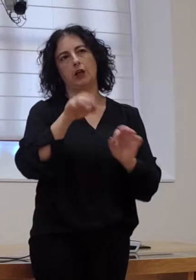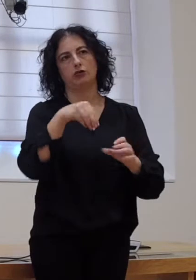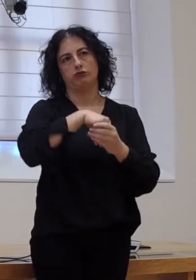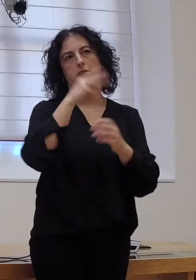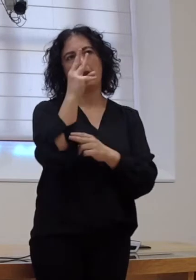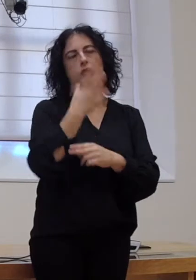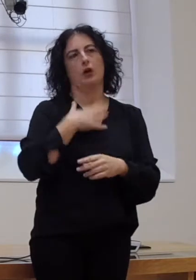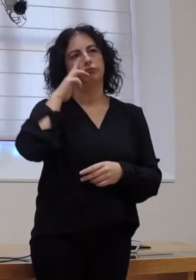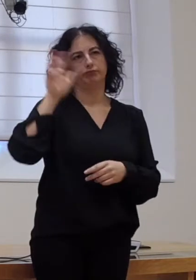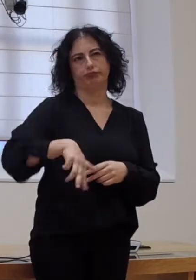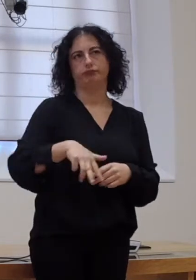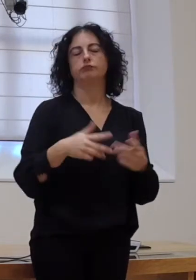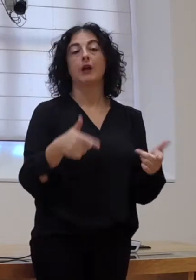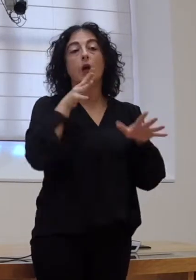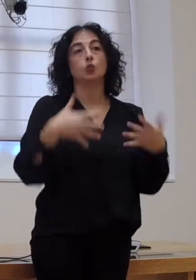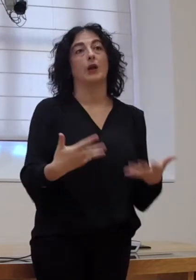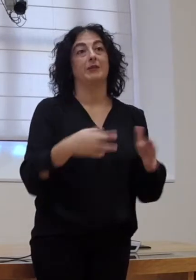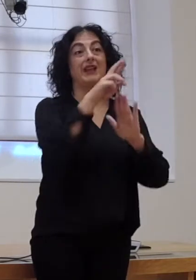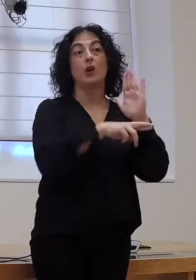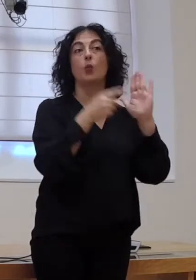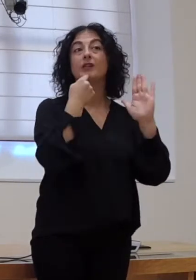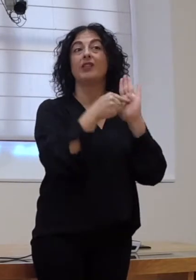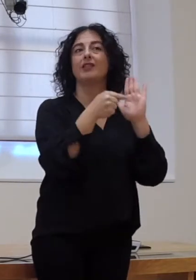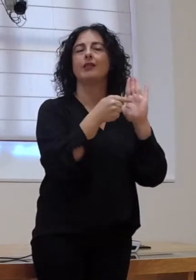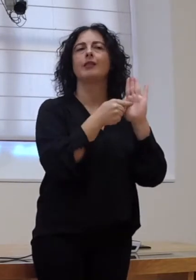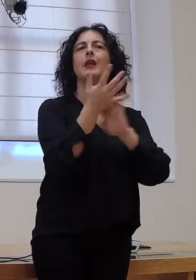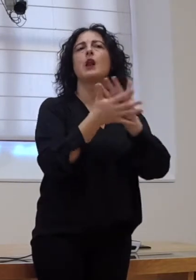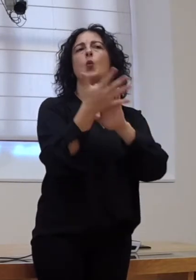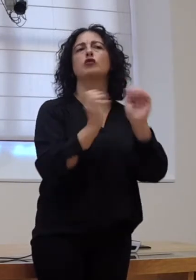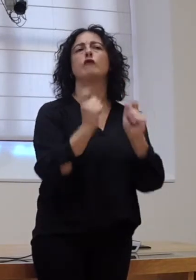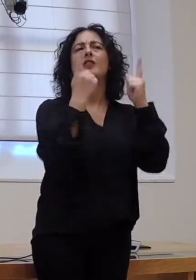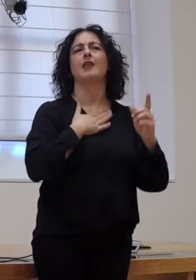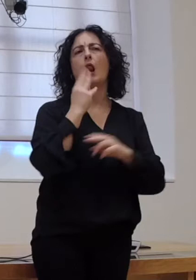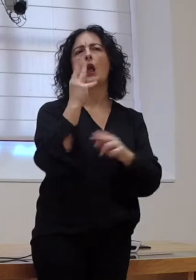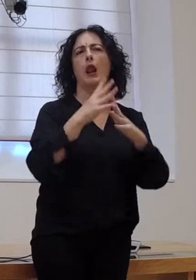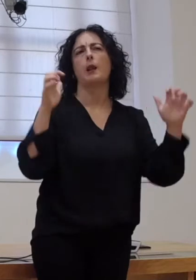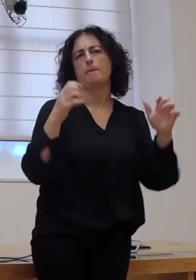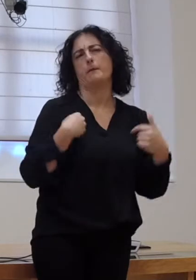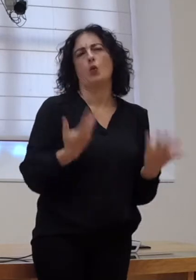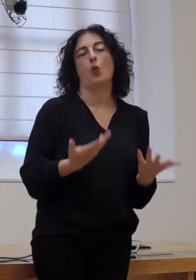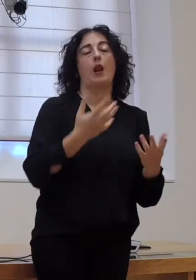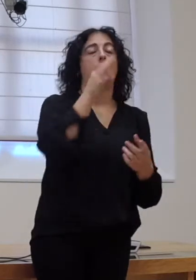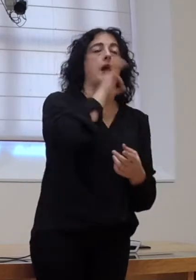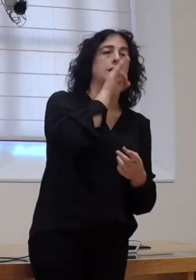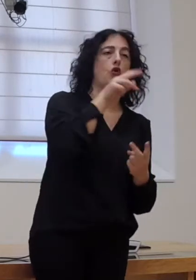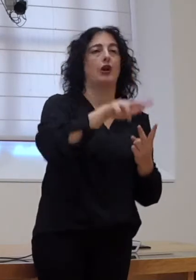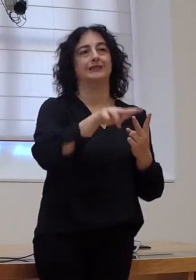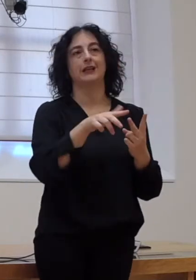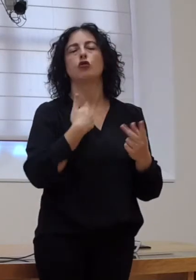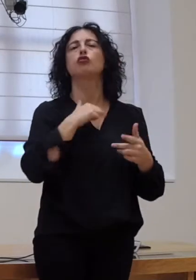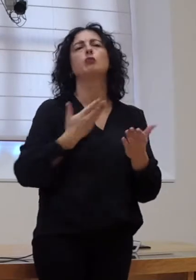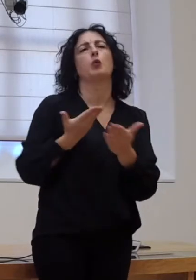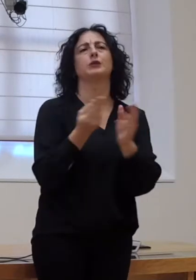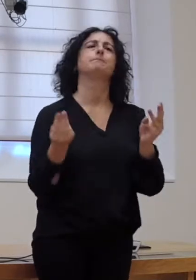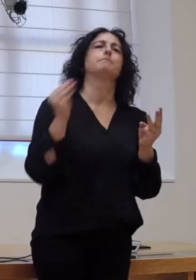Parlamento. Na actualidade, o regulamento establece que as línguas oficiais desta Cámara son o galego e o castelán, non? So que propoñemos